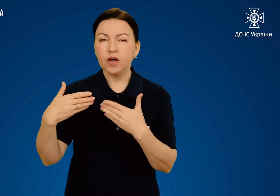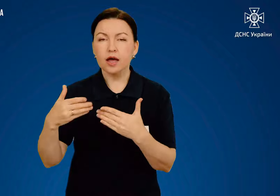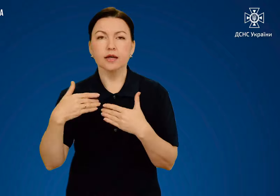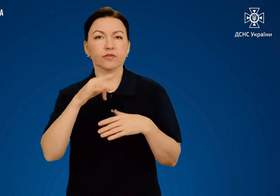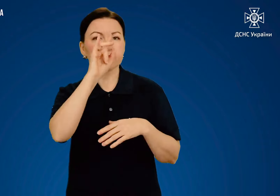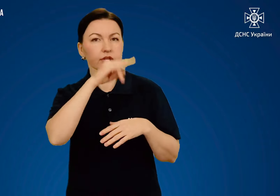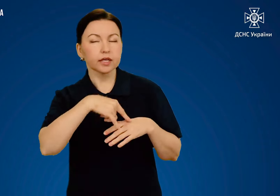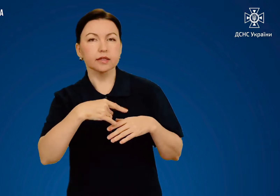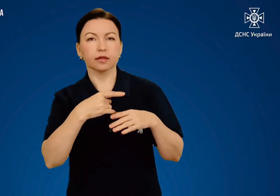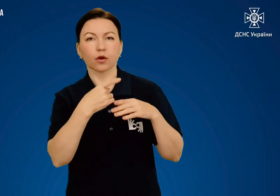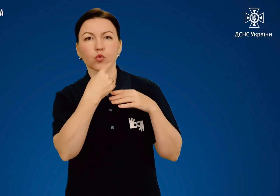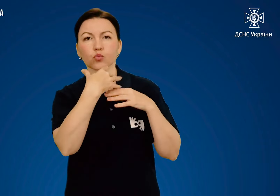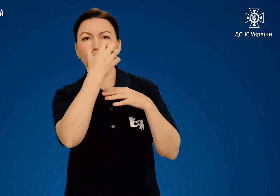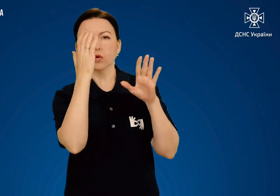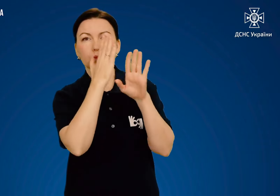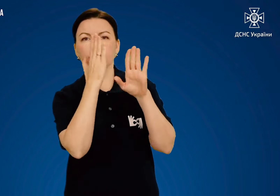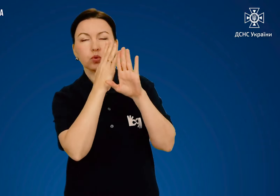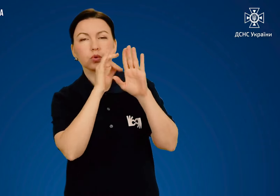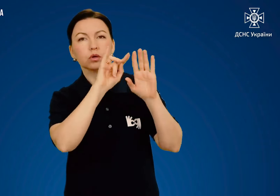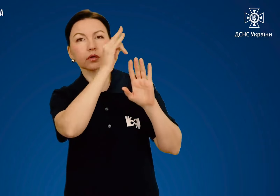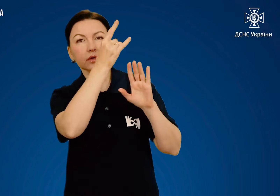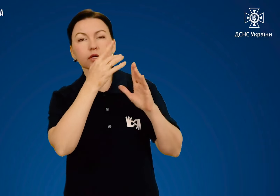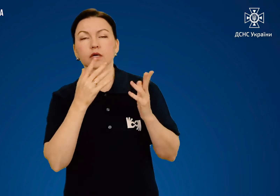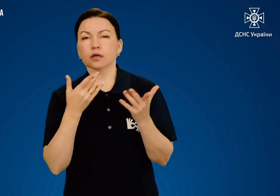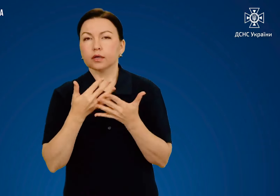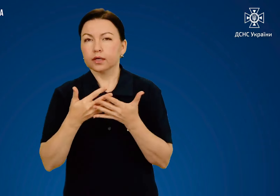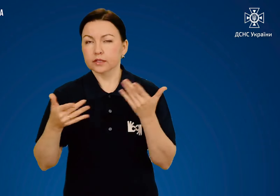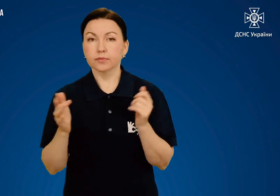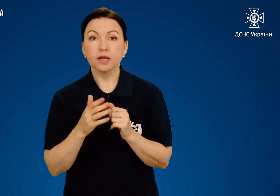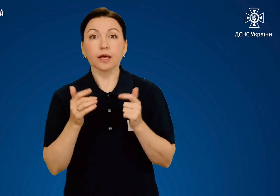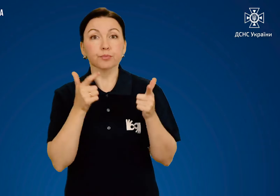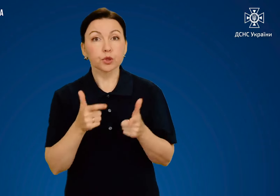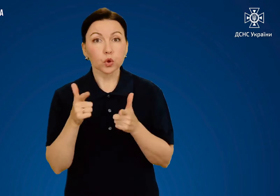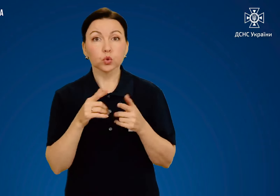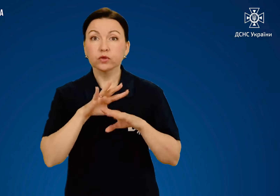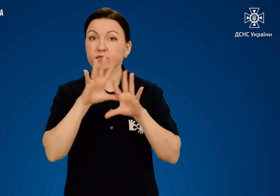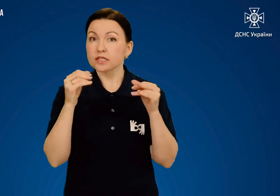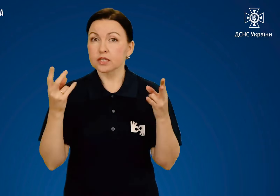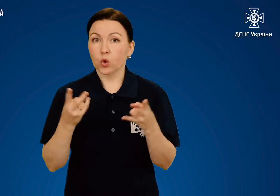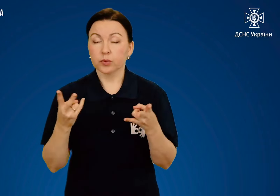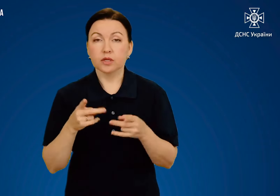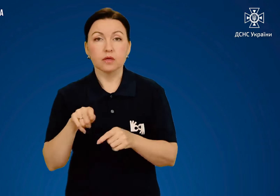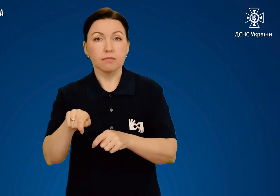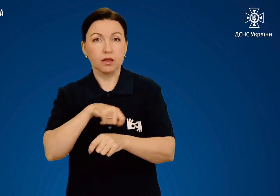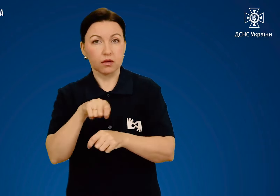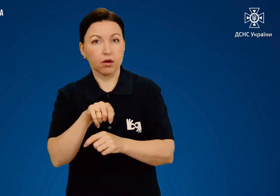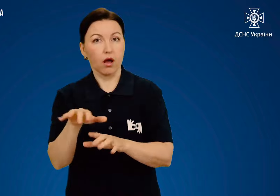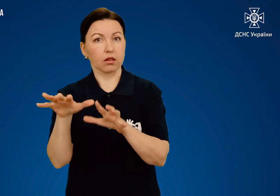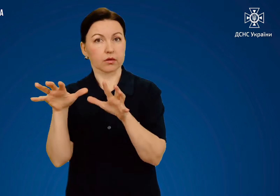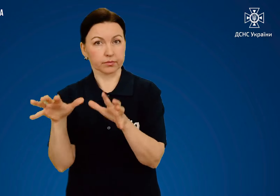вікна, вентиляційні отвори тощо. І підготуйте всі необхідні матеріали.